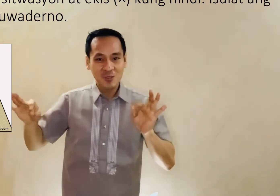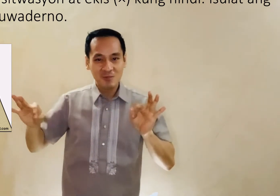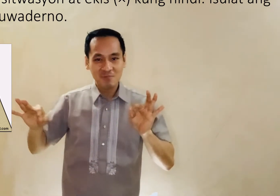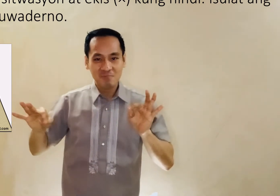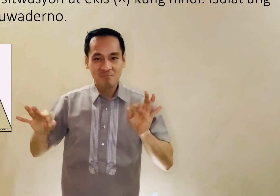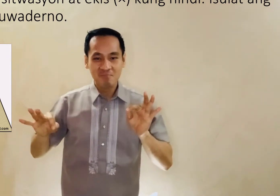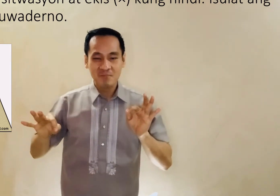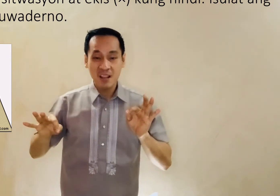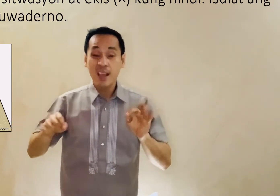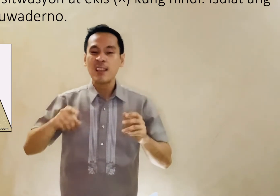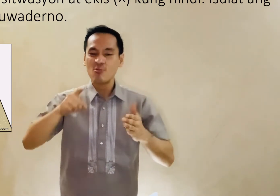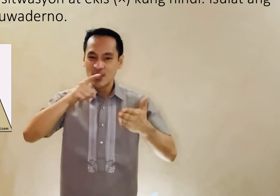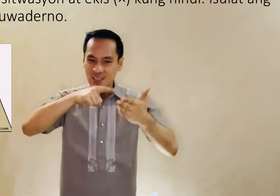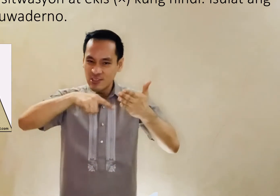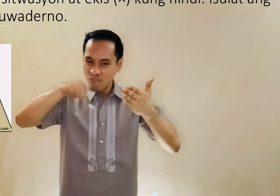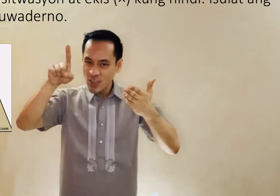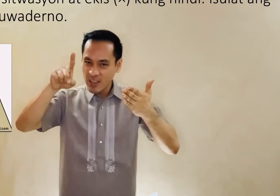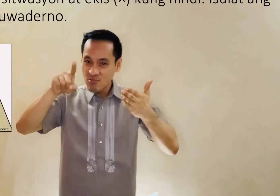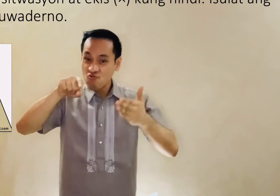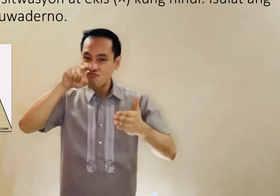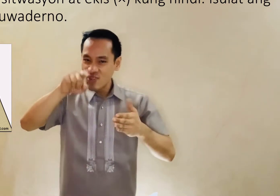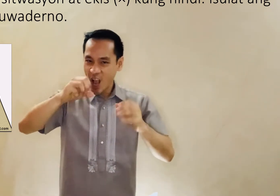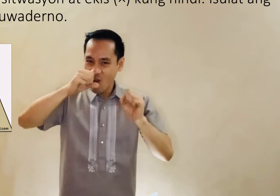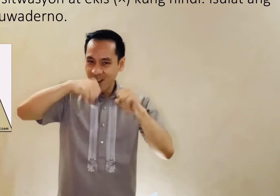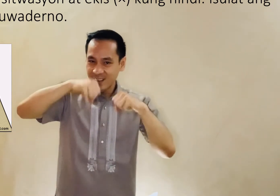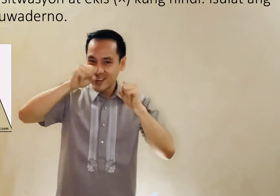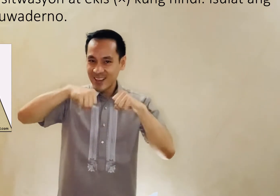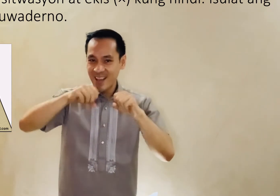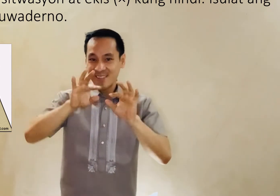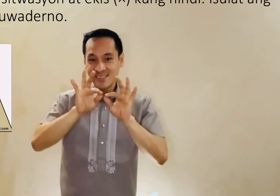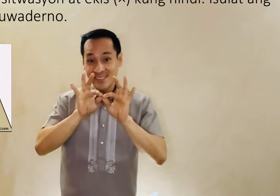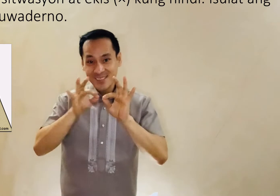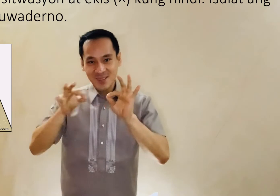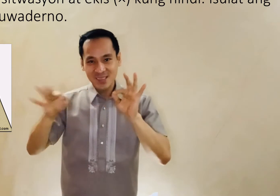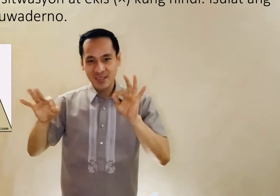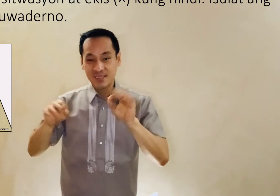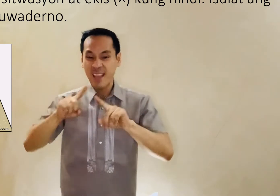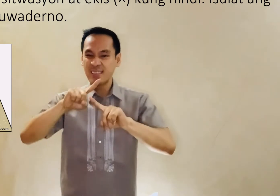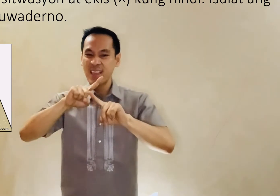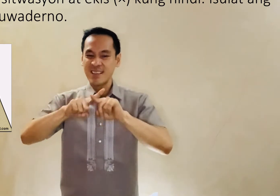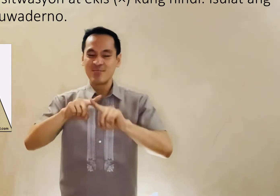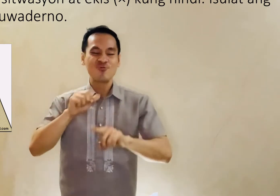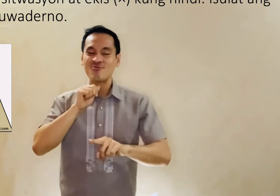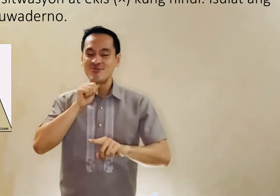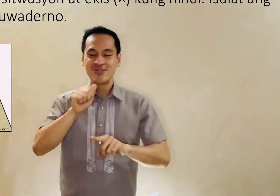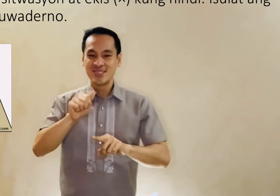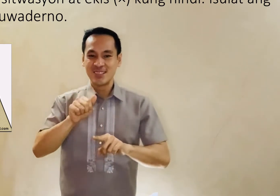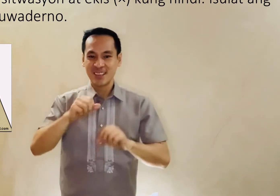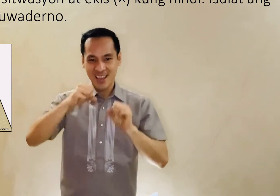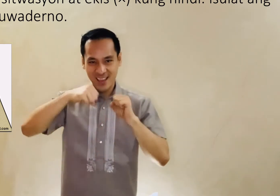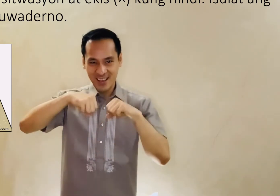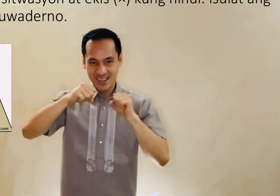sitwasyon Lagyan ng check kung sang ayon ka sa sitwasyon At X kung hindi